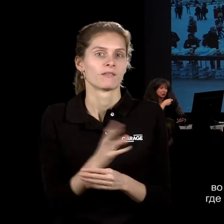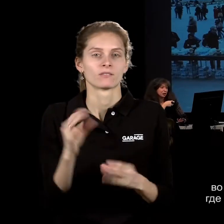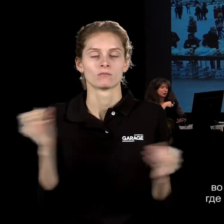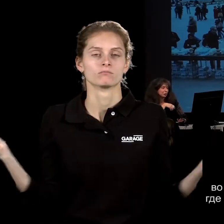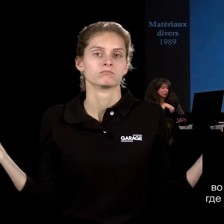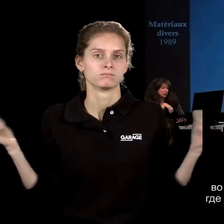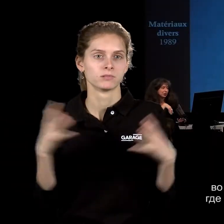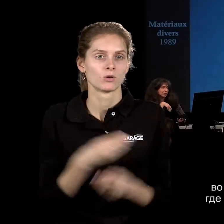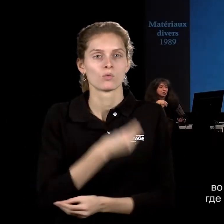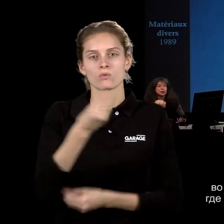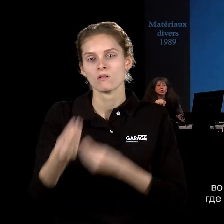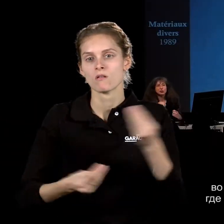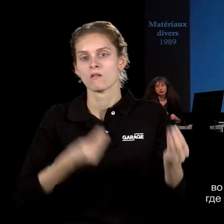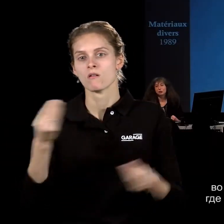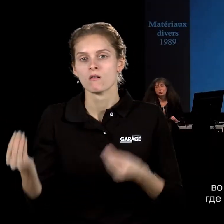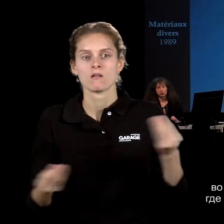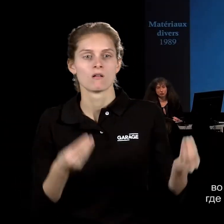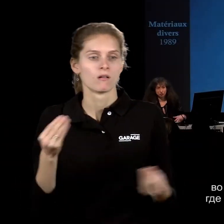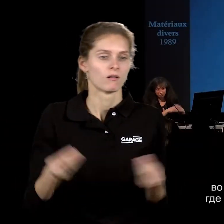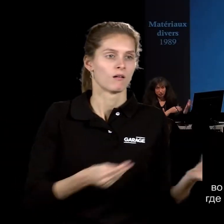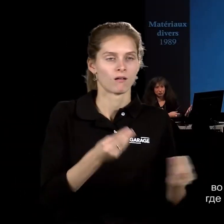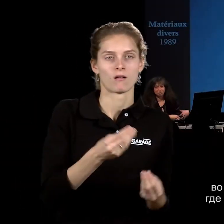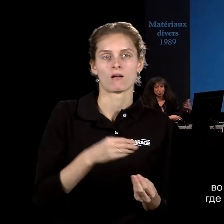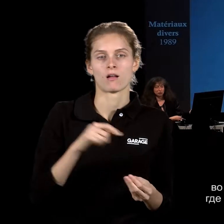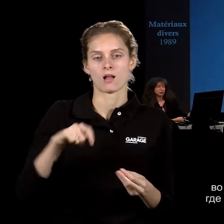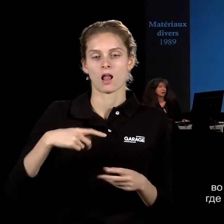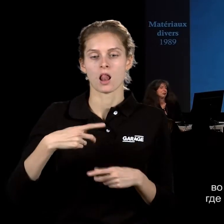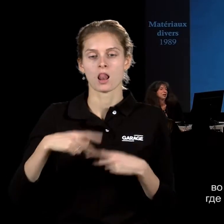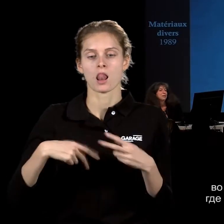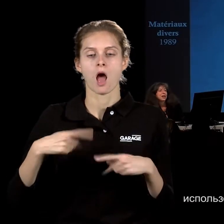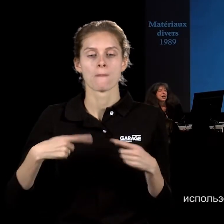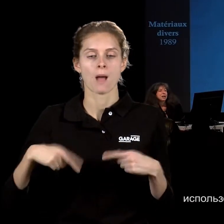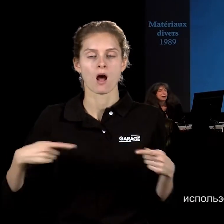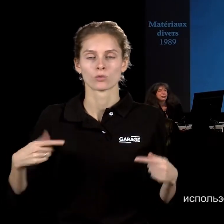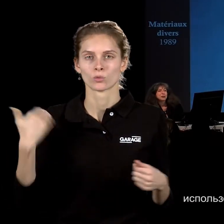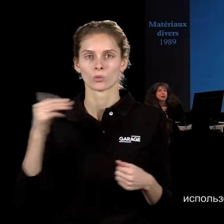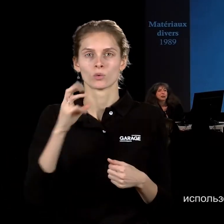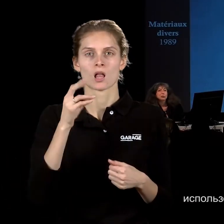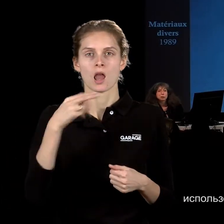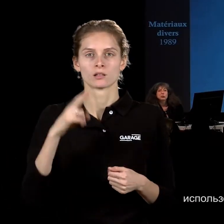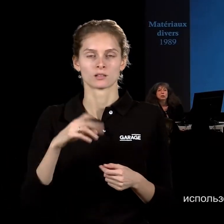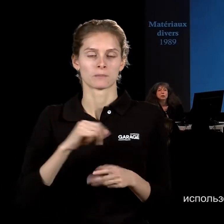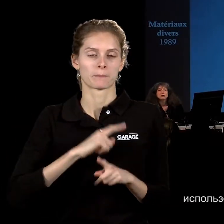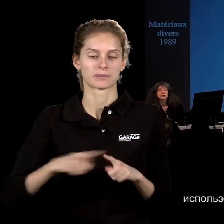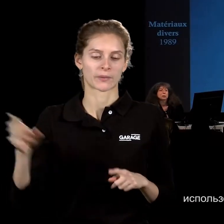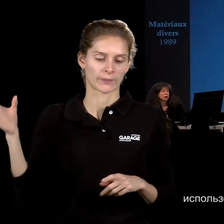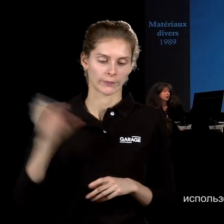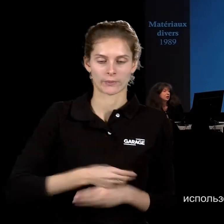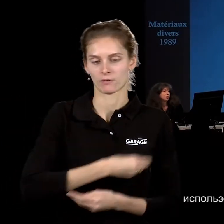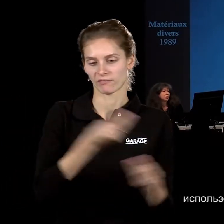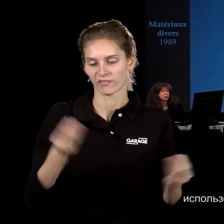угощали, собственно, вот этой самой растворимой тайской лапшой быстрого приготовления. Первая акция, первое